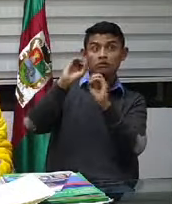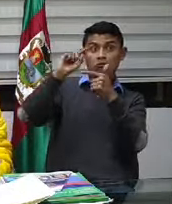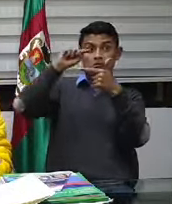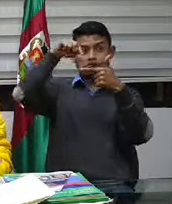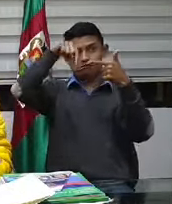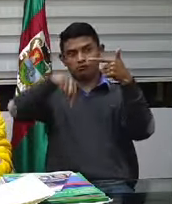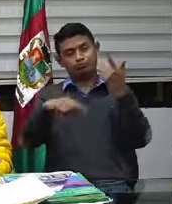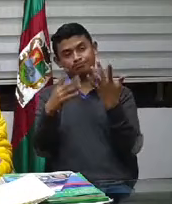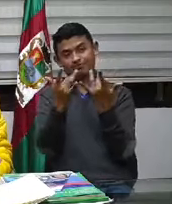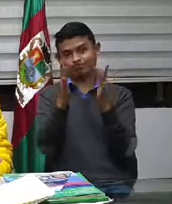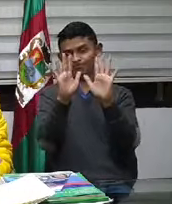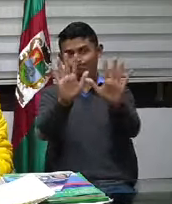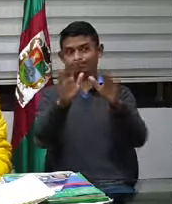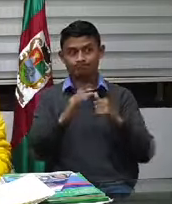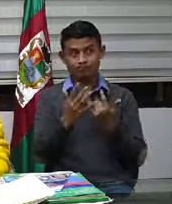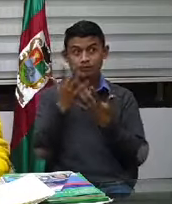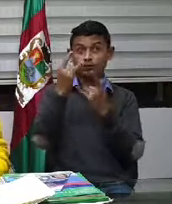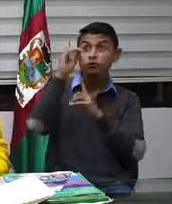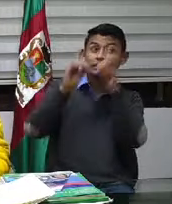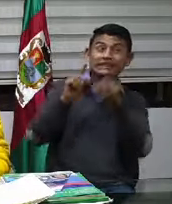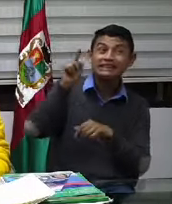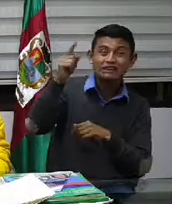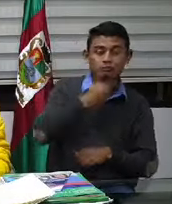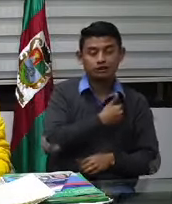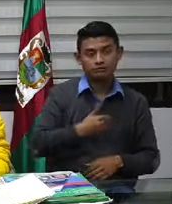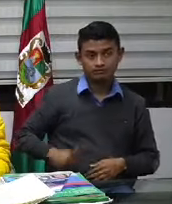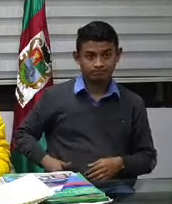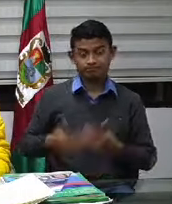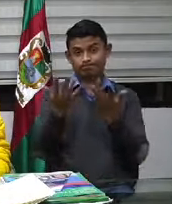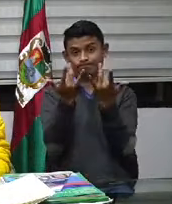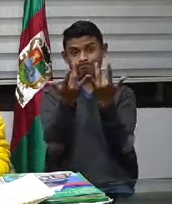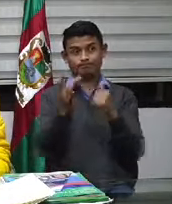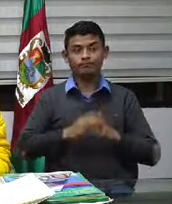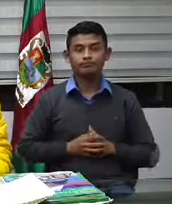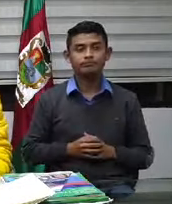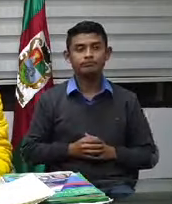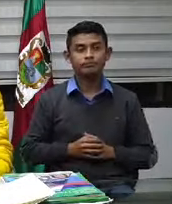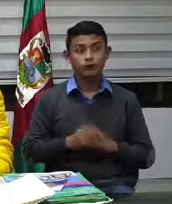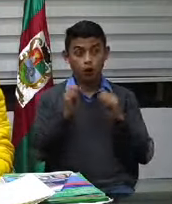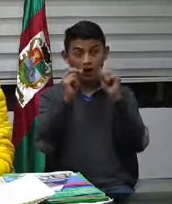mirar qué haremos. Pero por ahora vamos hasta el 27, ¿de acuerdo?